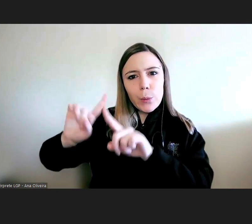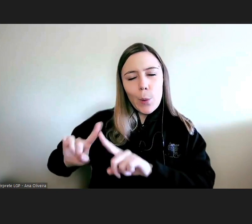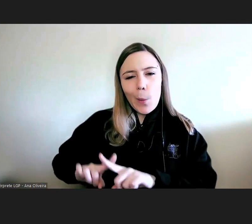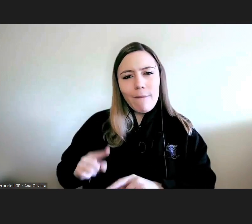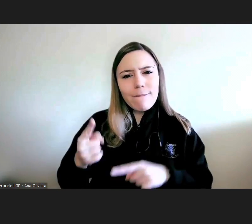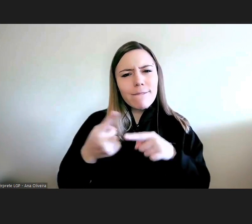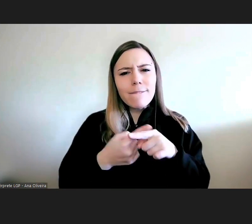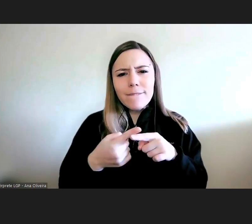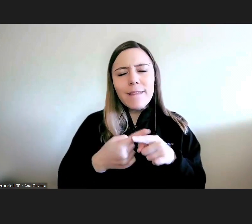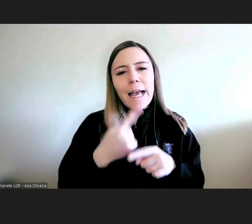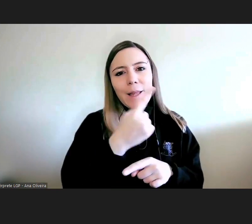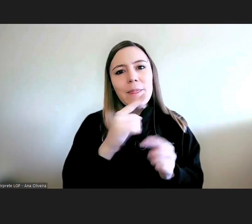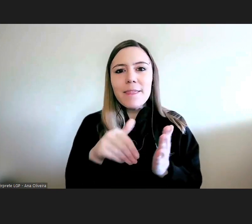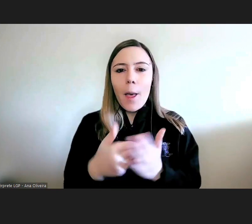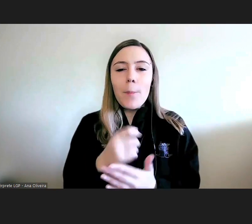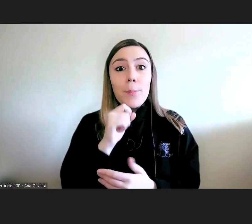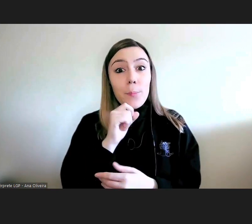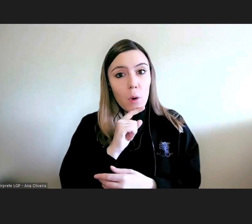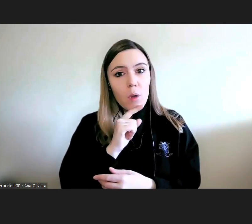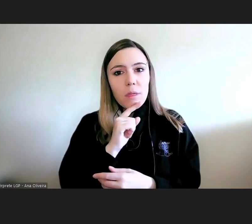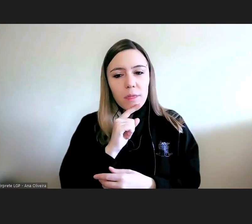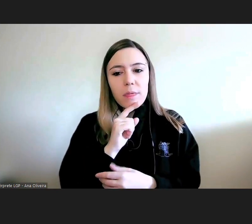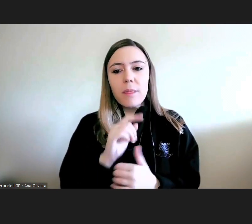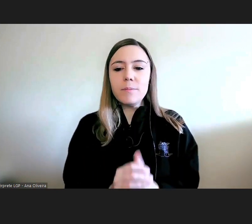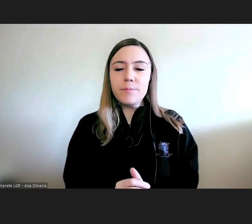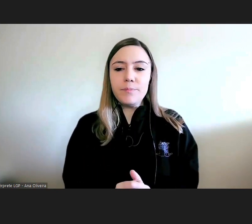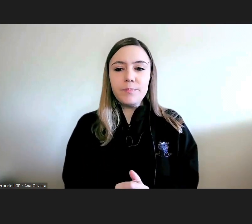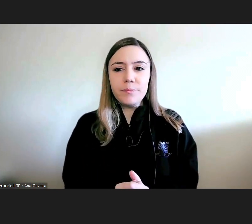trazer aos demais.